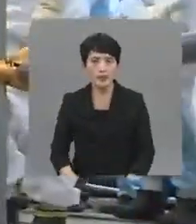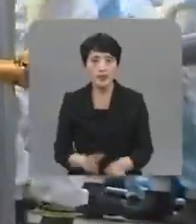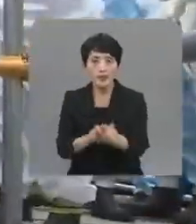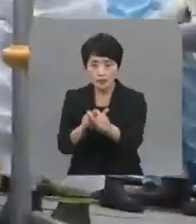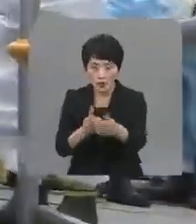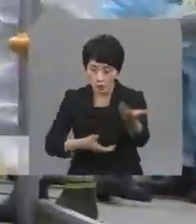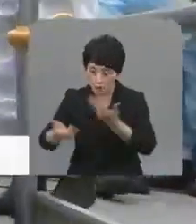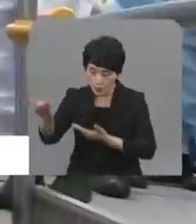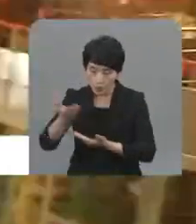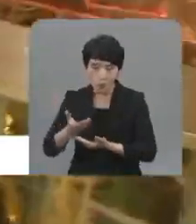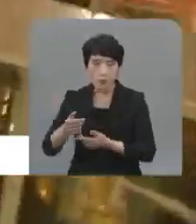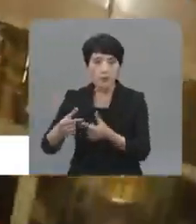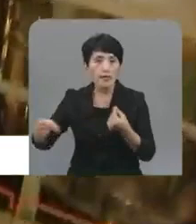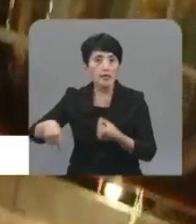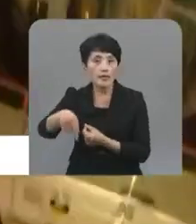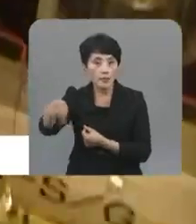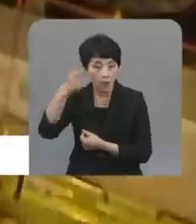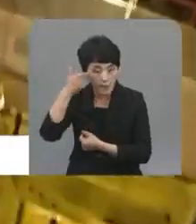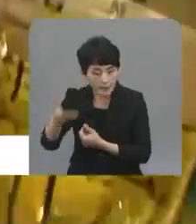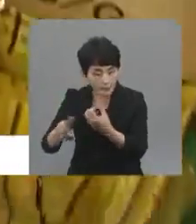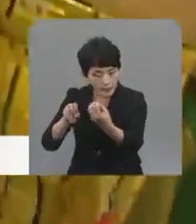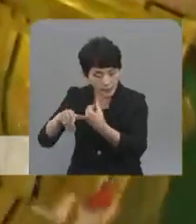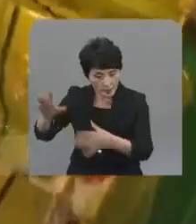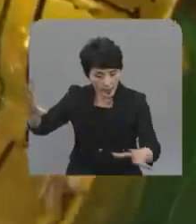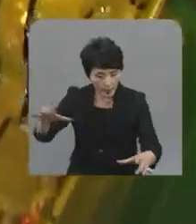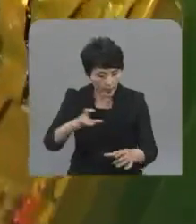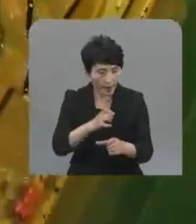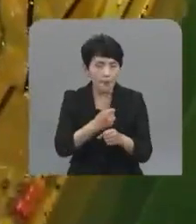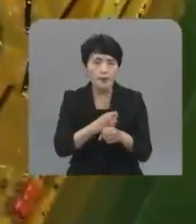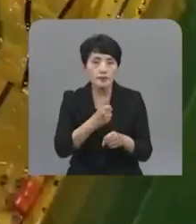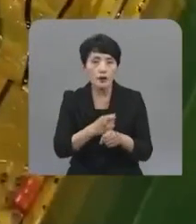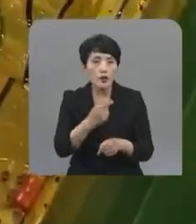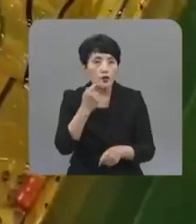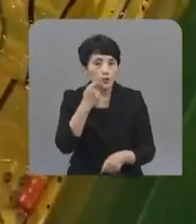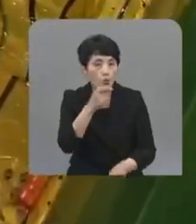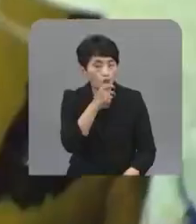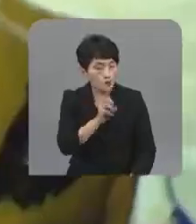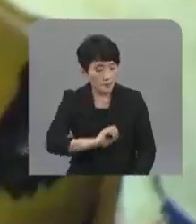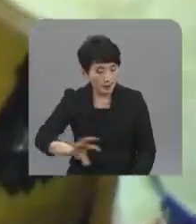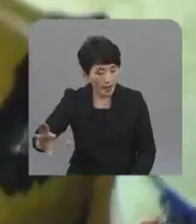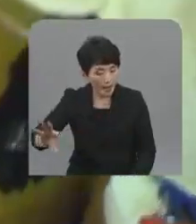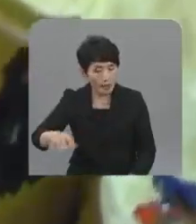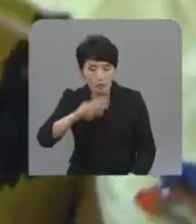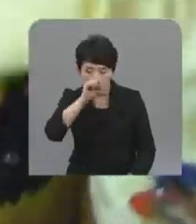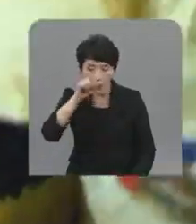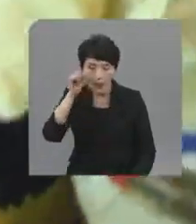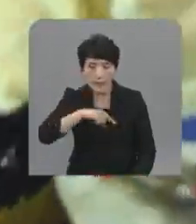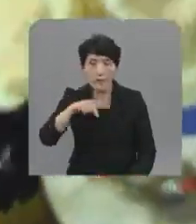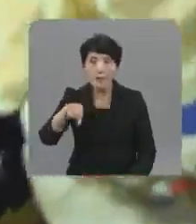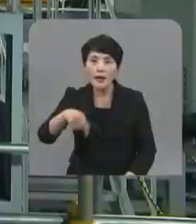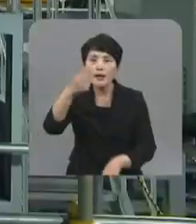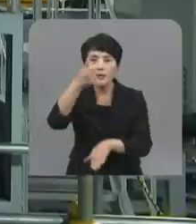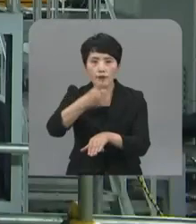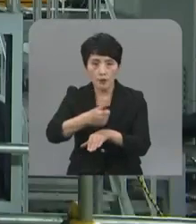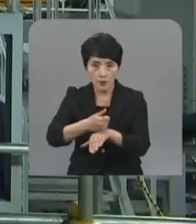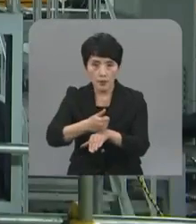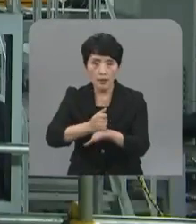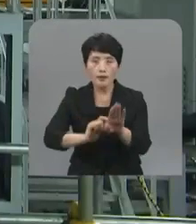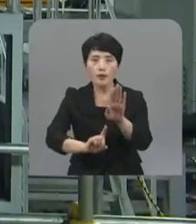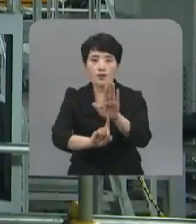инспекцию, и в конце июня его представители планируют опубликовать отчет с окончательными выводами.